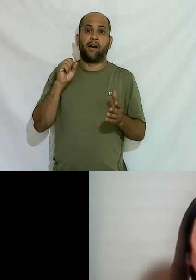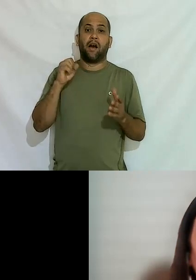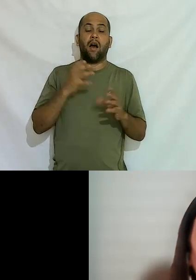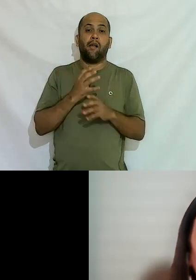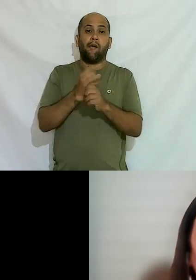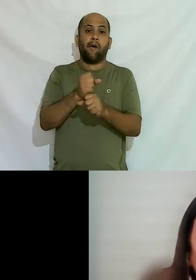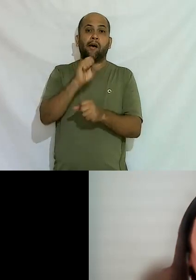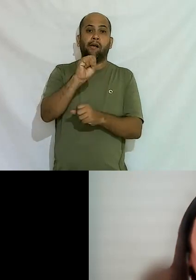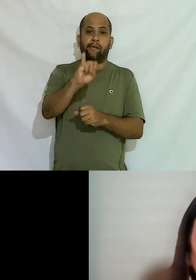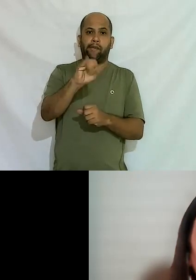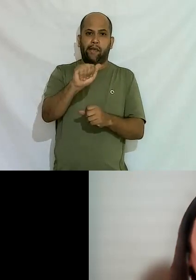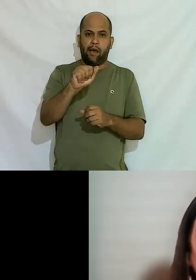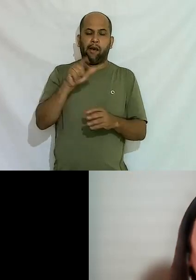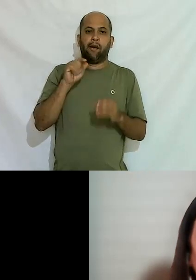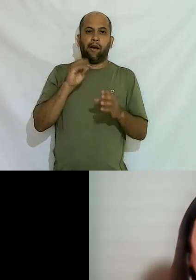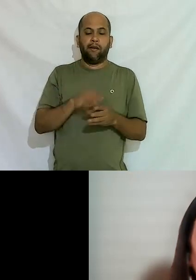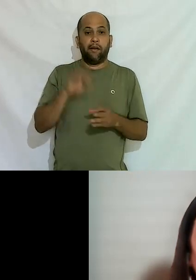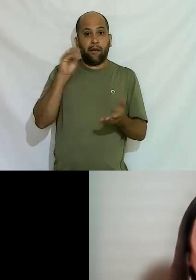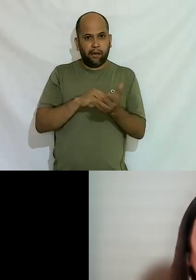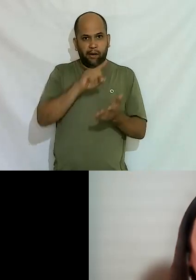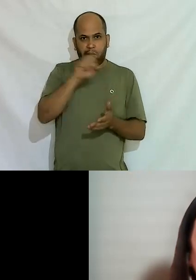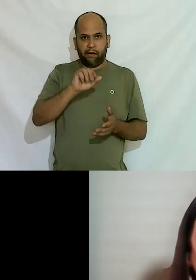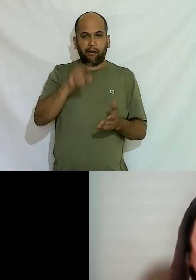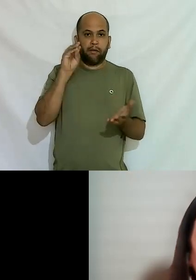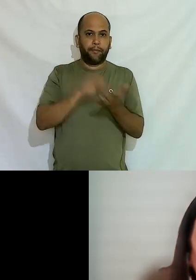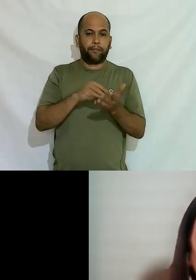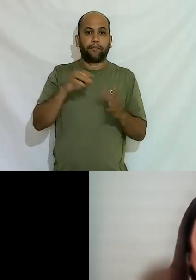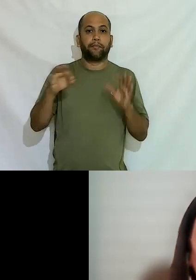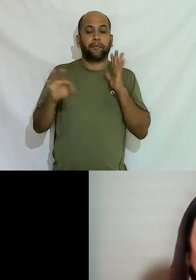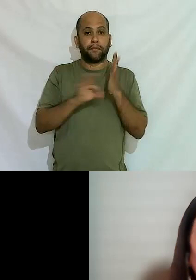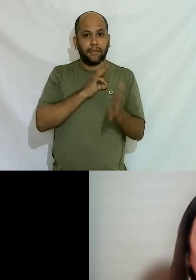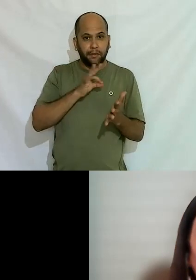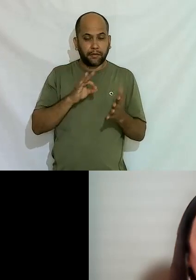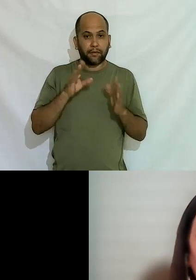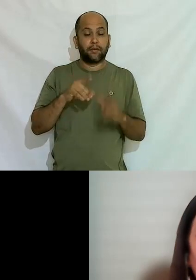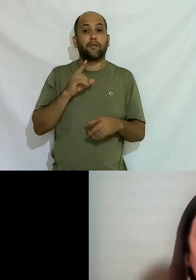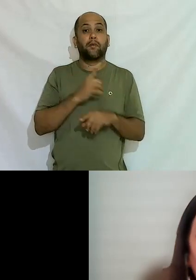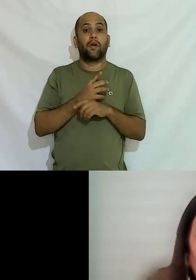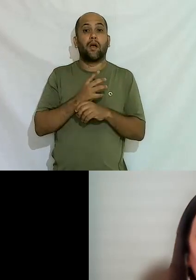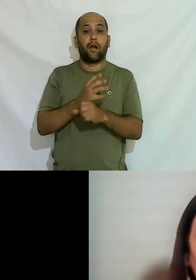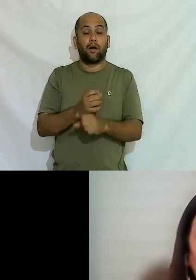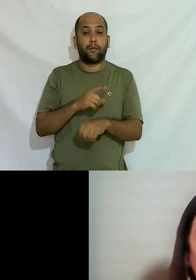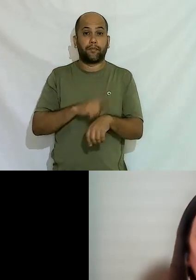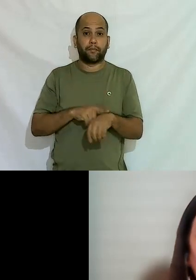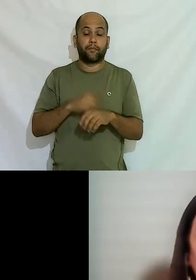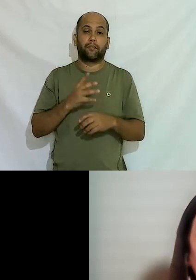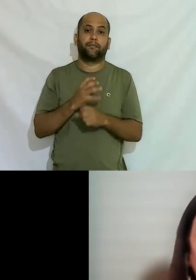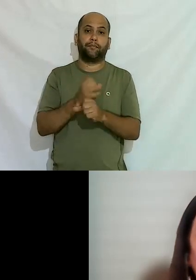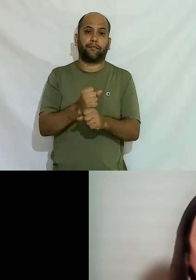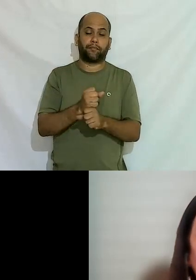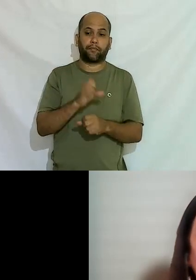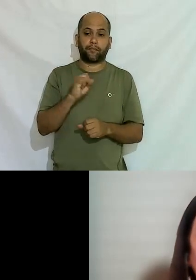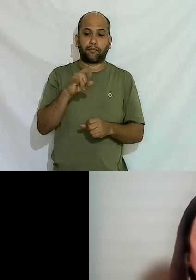ao entrar aqui no Zoom vocês colocaram a matrícula de vocês então as horas vão automaticamente para o sistema e vão ser